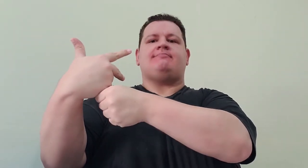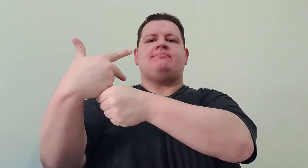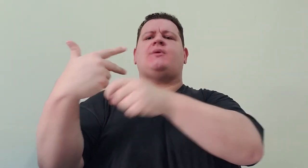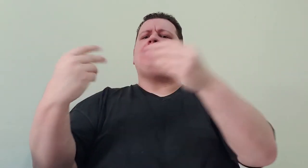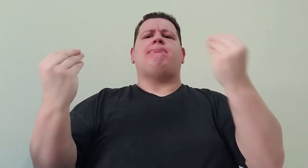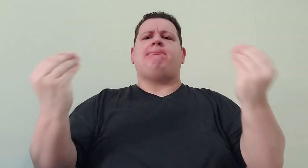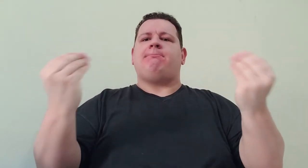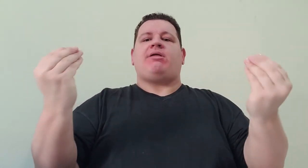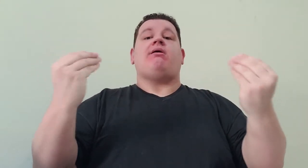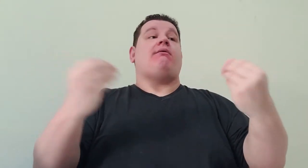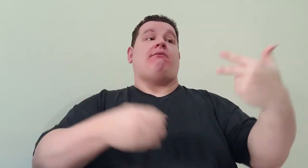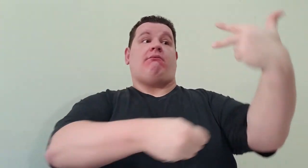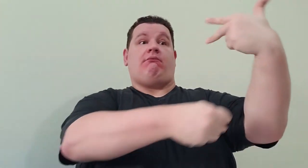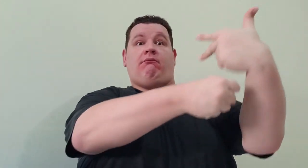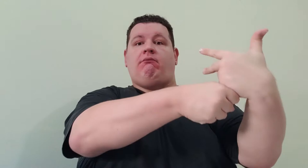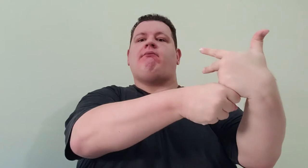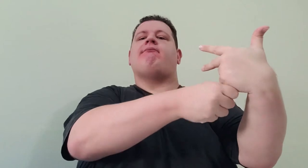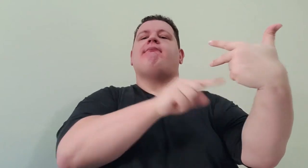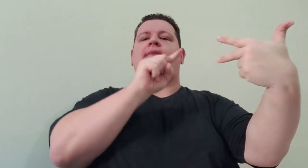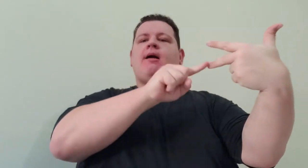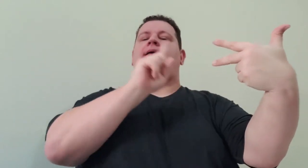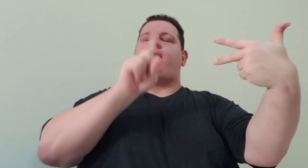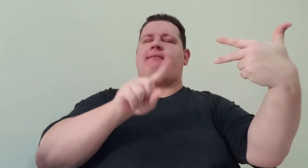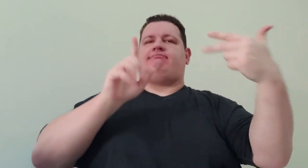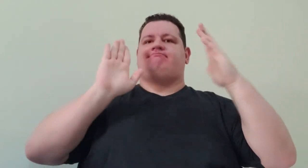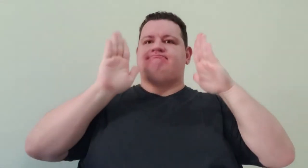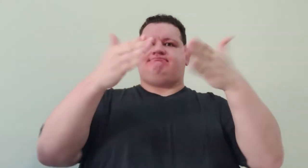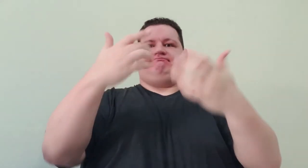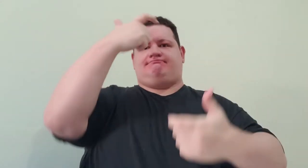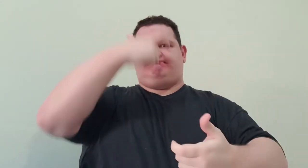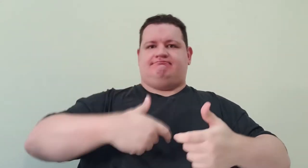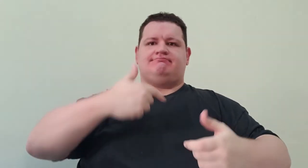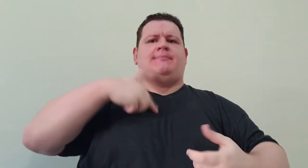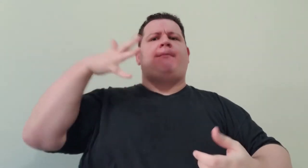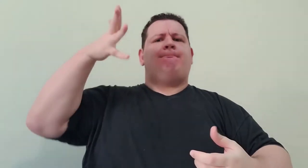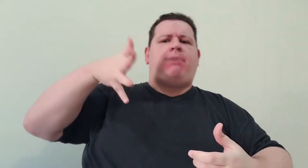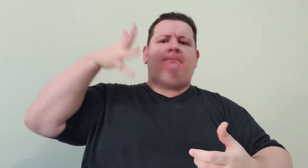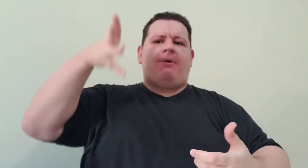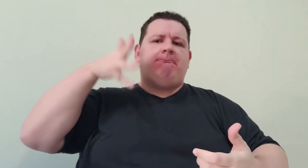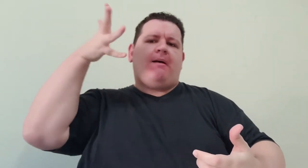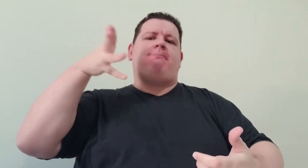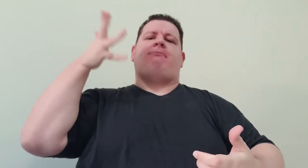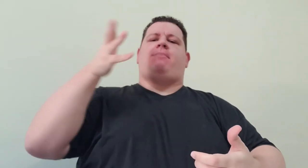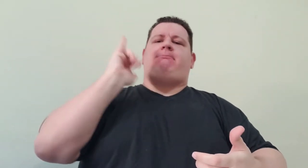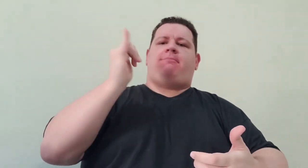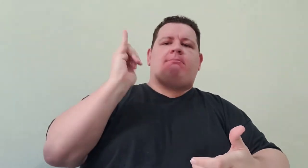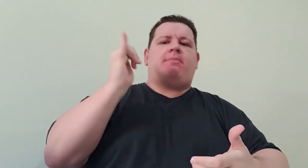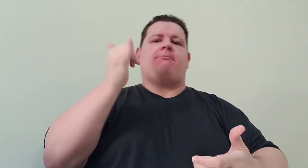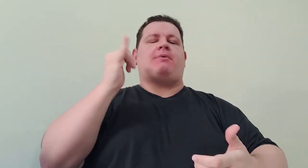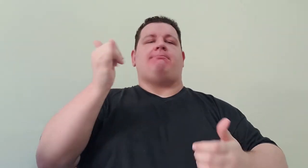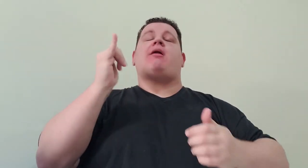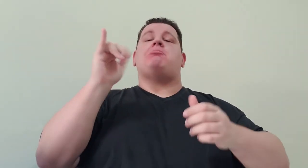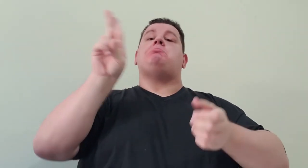lado uma com enfoque na minha fala em libras nas coisas que eu estiver dizendo na palestra